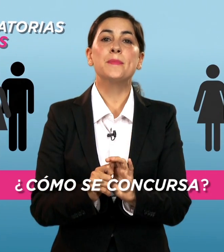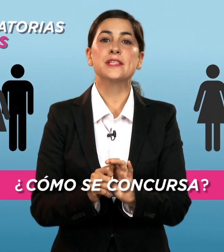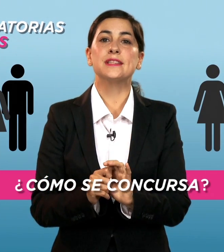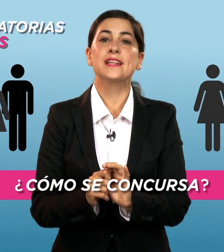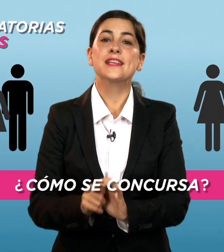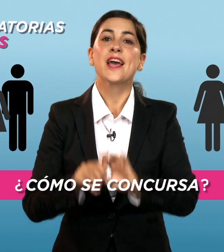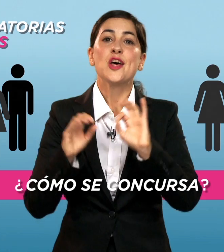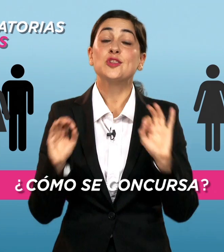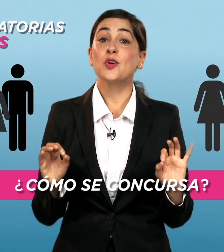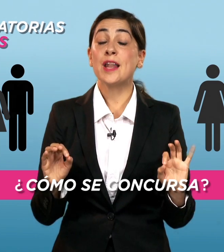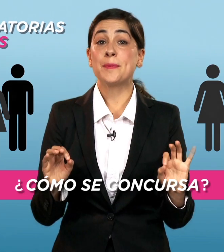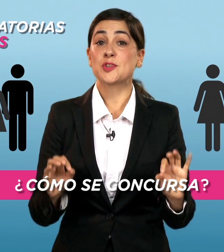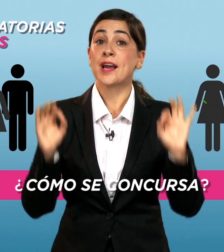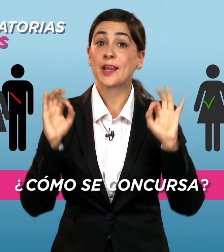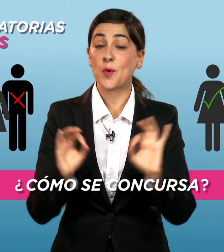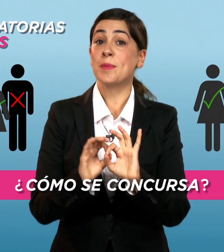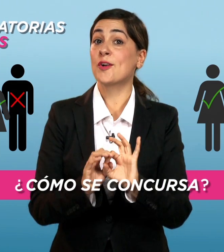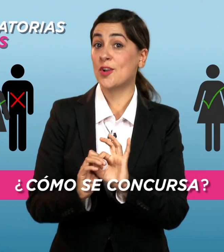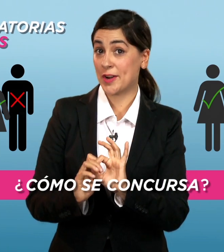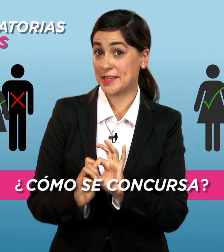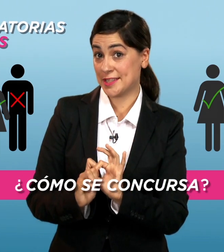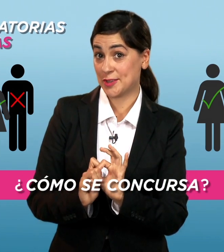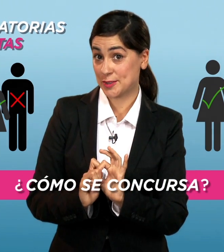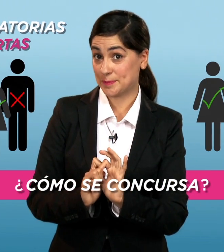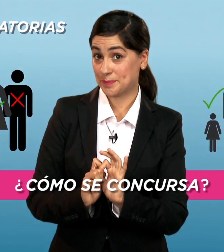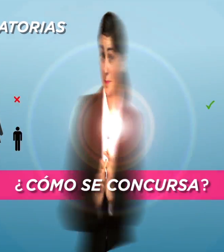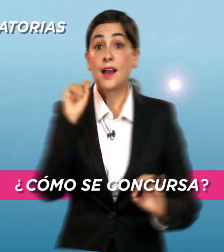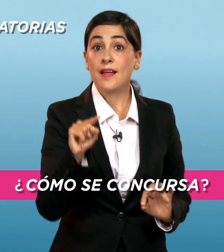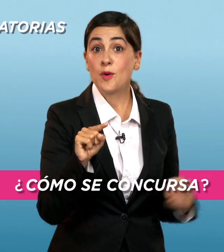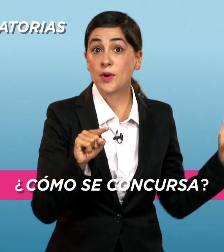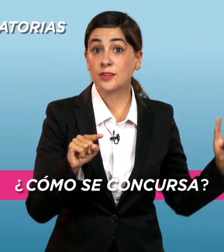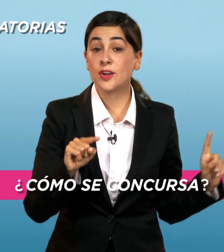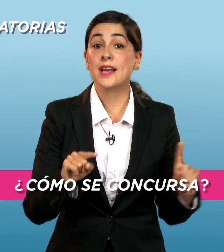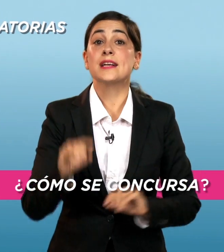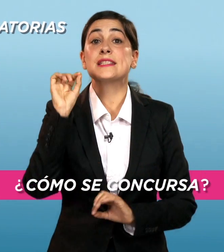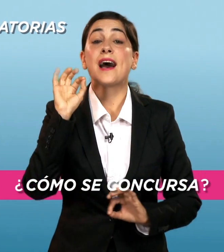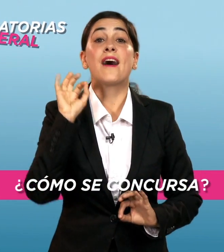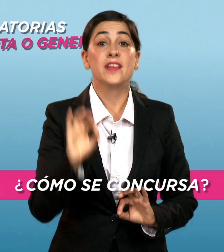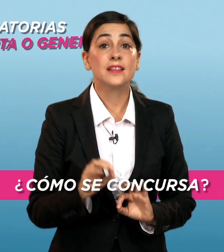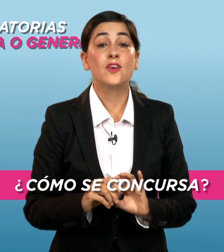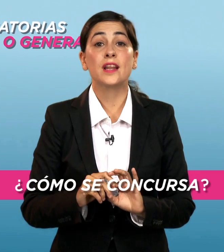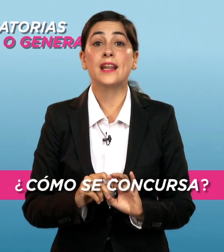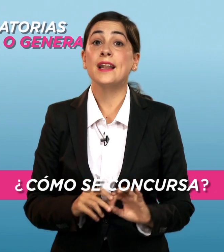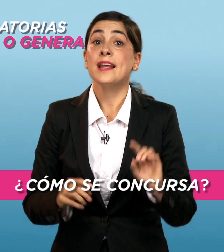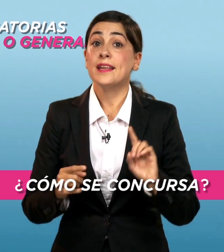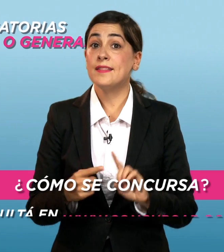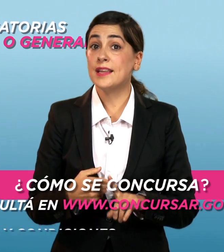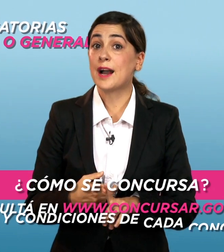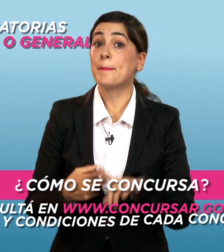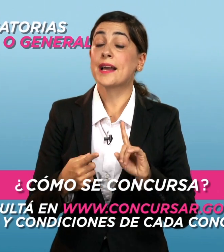presentarse todas las personas que cumplan con los requisitos. Cada convocatoria, sea abierta o general, indica para